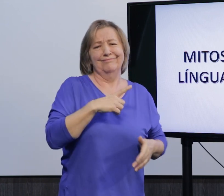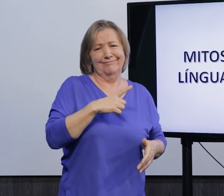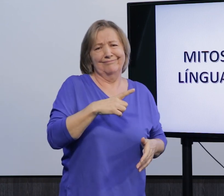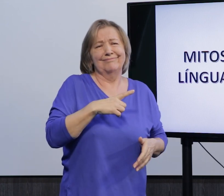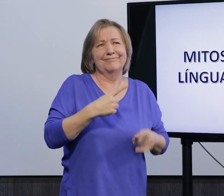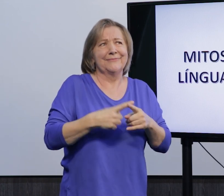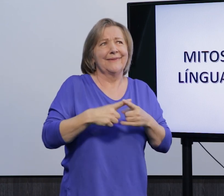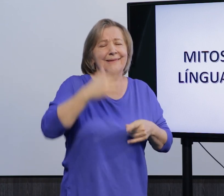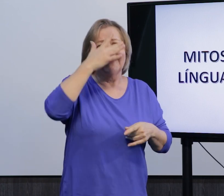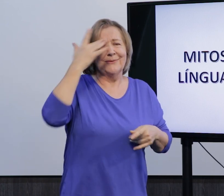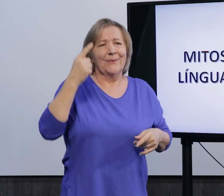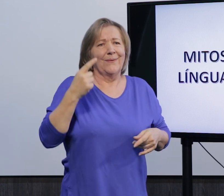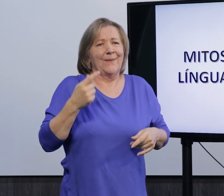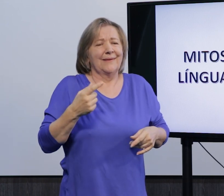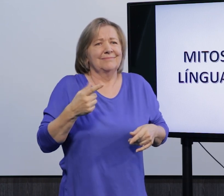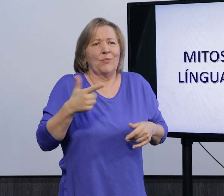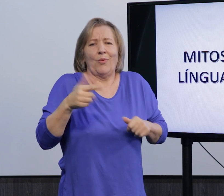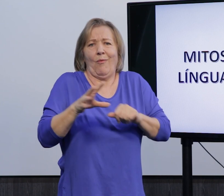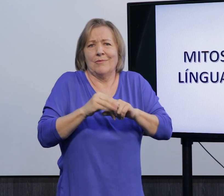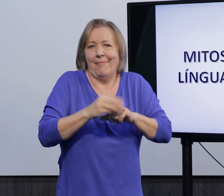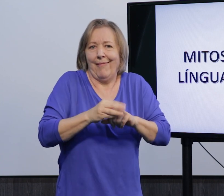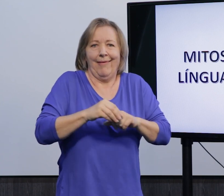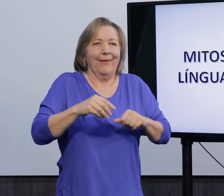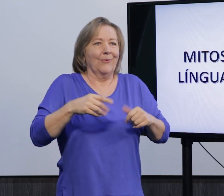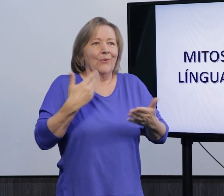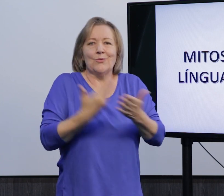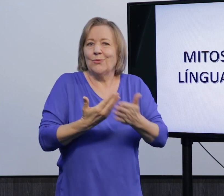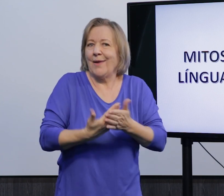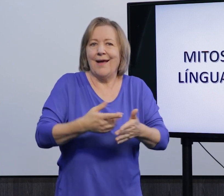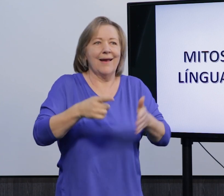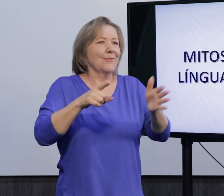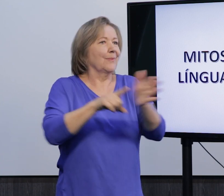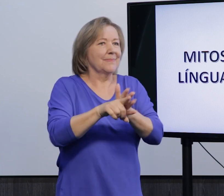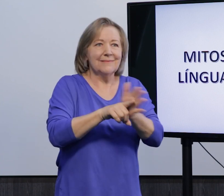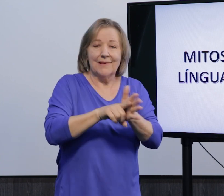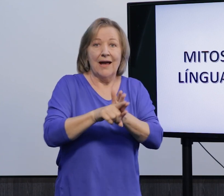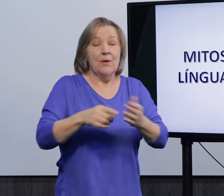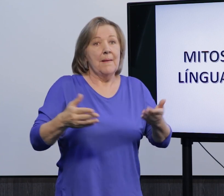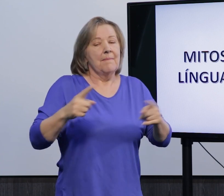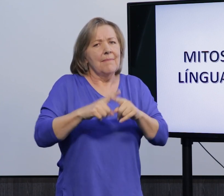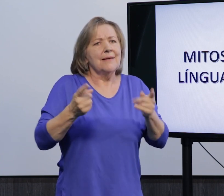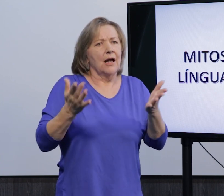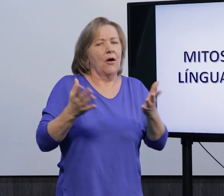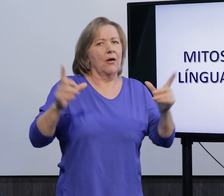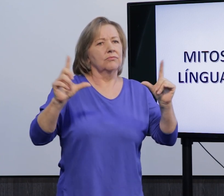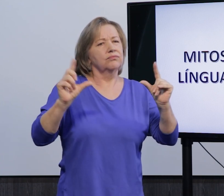Existem vários, porque as pessoas, elas não têm um conhecimento aprofundado. Elas não estudam, não pesquisam, né? Agora, essa